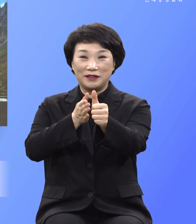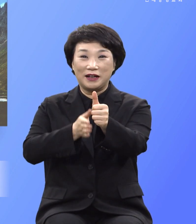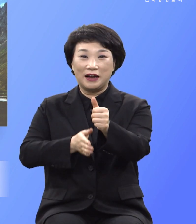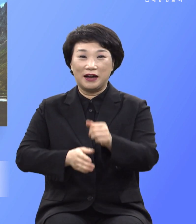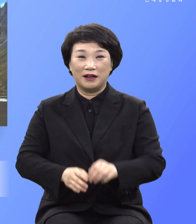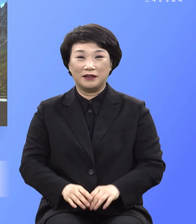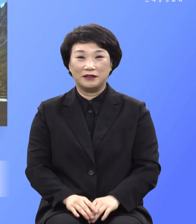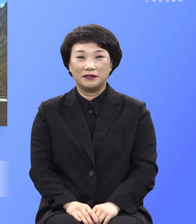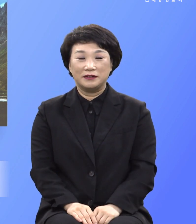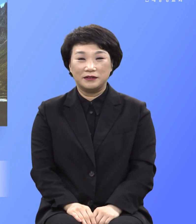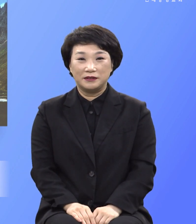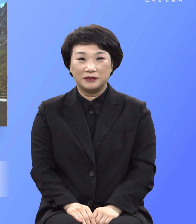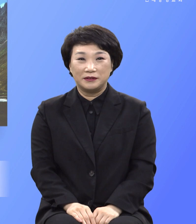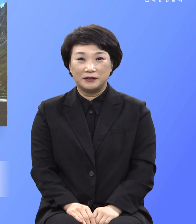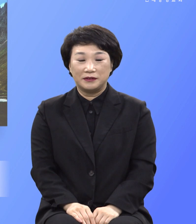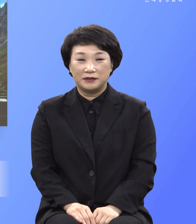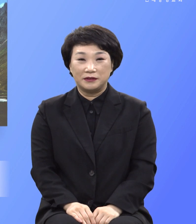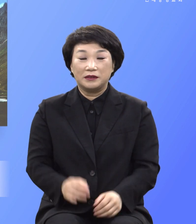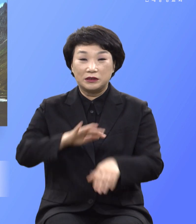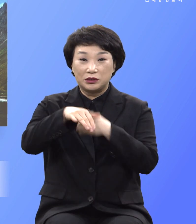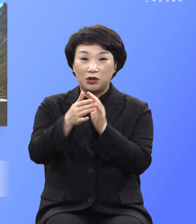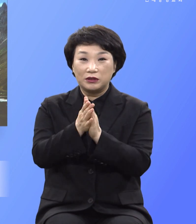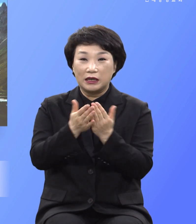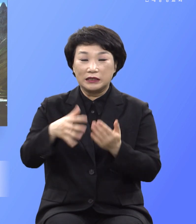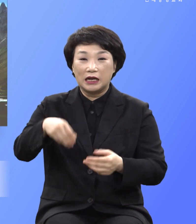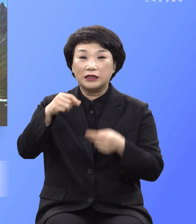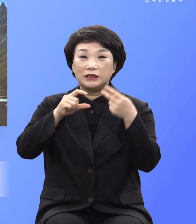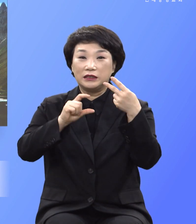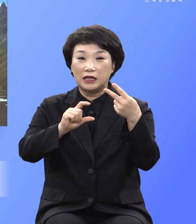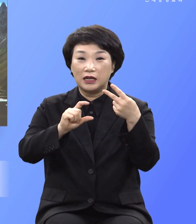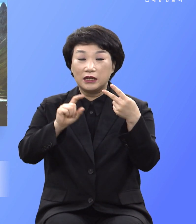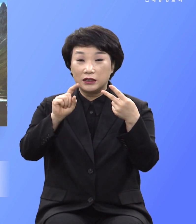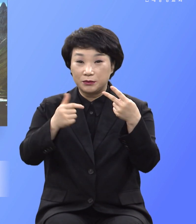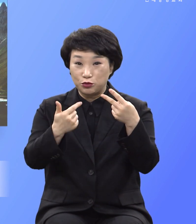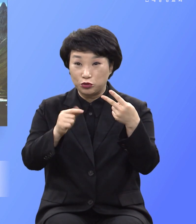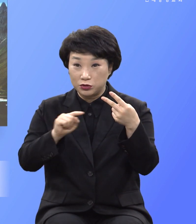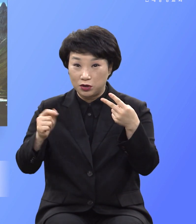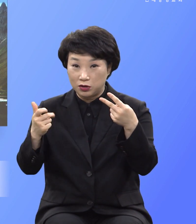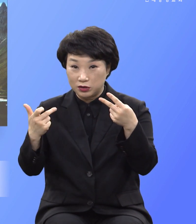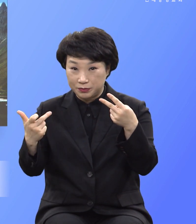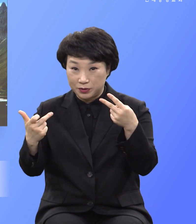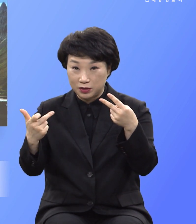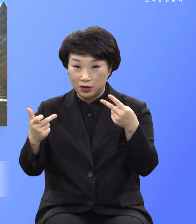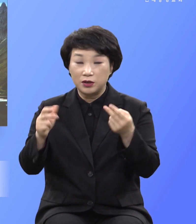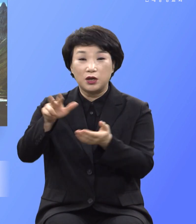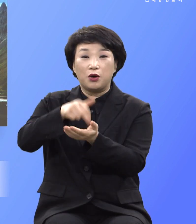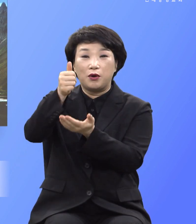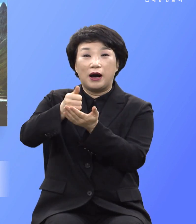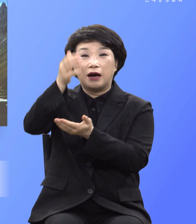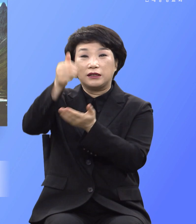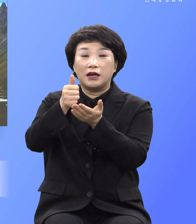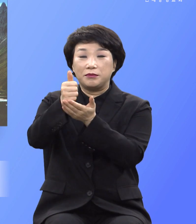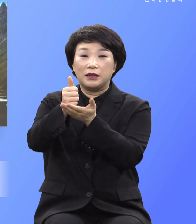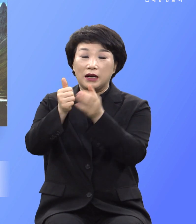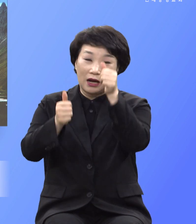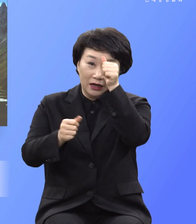장세기 2장 16절로 17절에 여호와 하나님이 그 사람에게 명하여